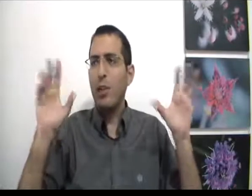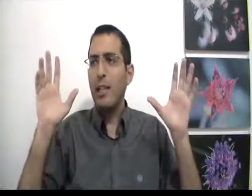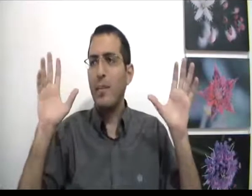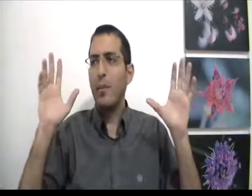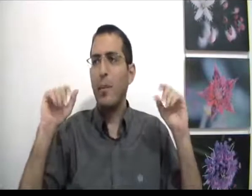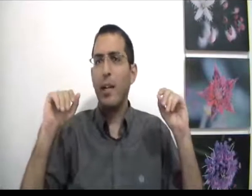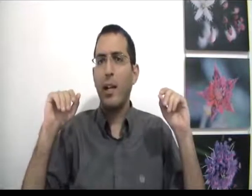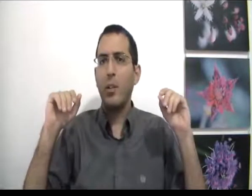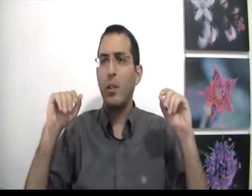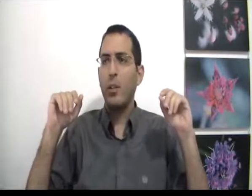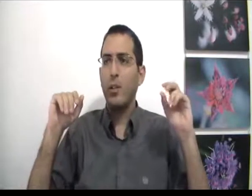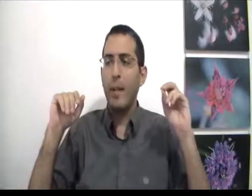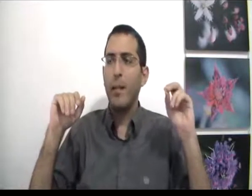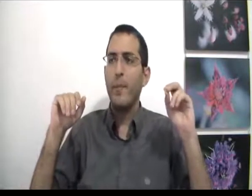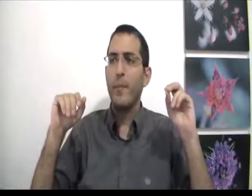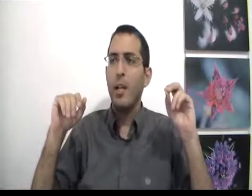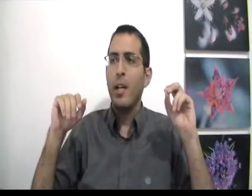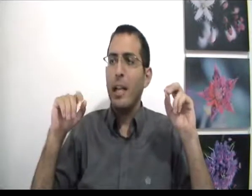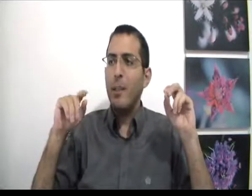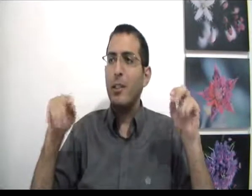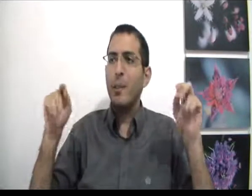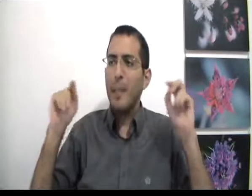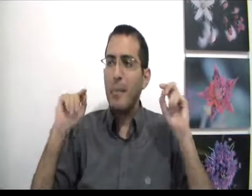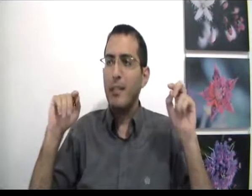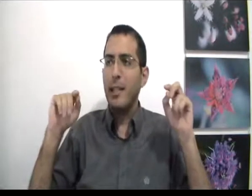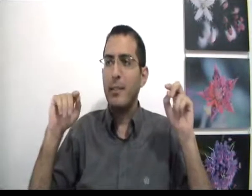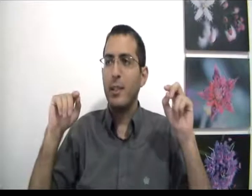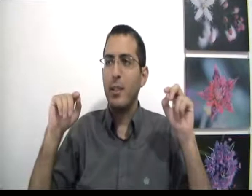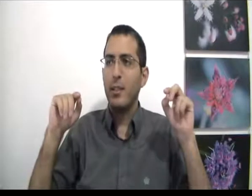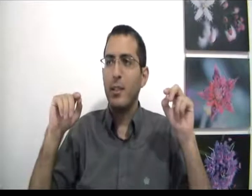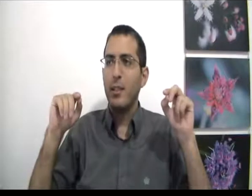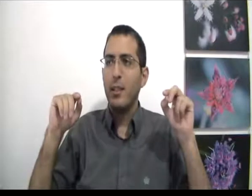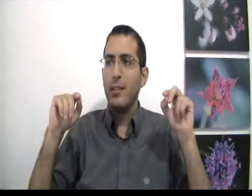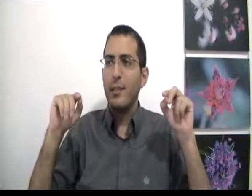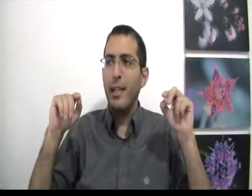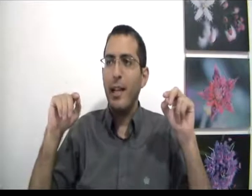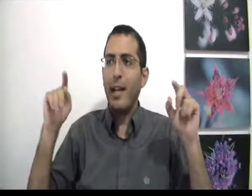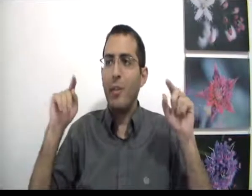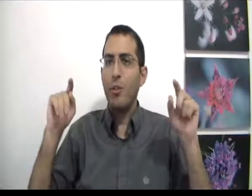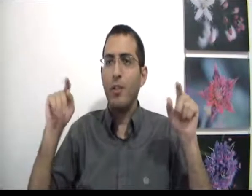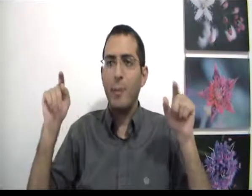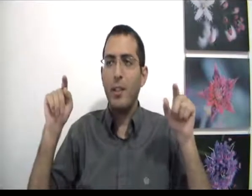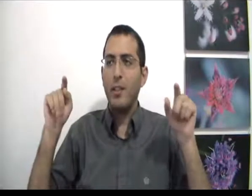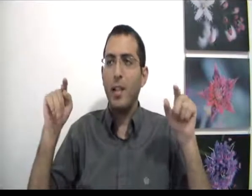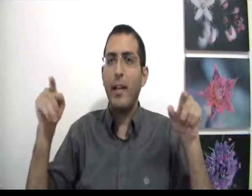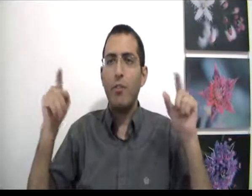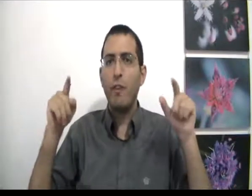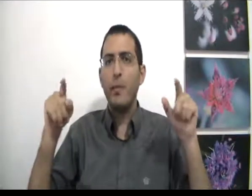לדעת אם אתה הולך בדרך הנכונה או למה? כי מה שאתה באמת מנסה להשיג זה להרגיש טוב אמיתי ולהרגיש טוב אמיתי